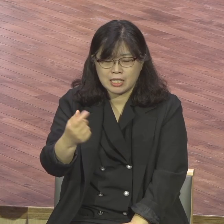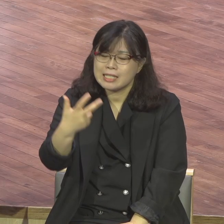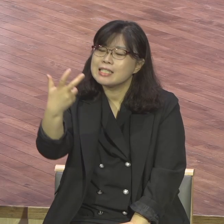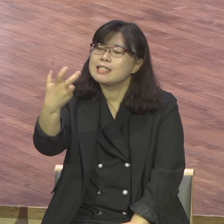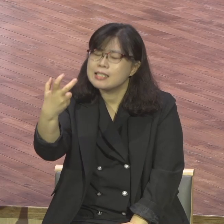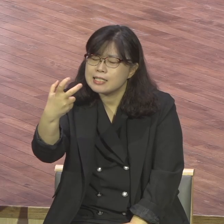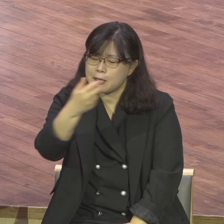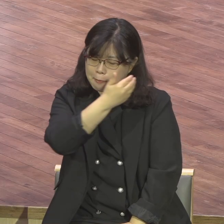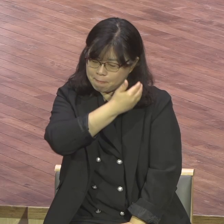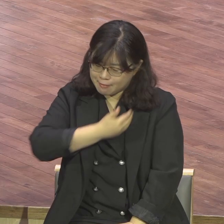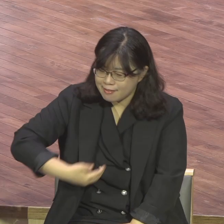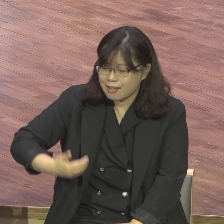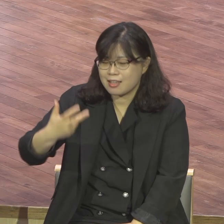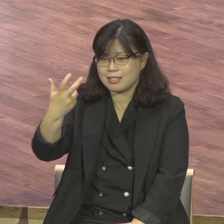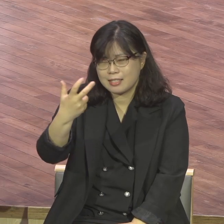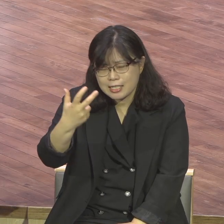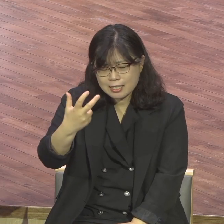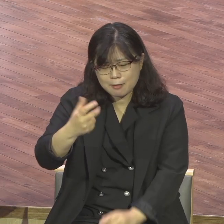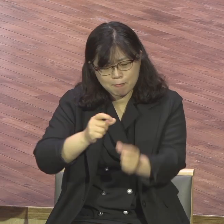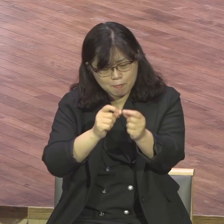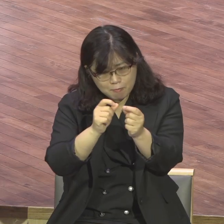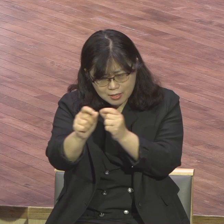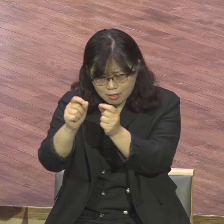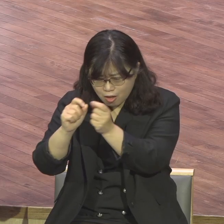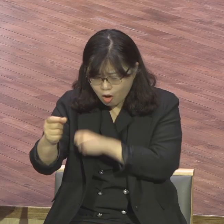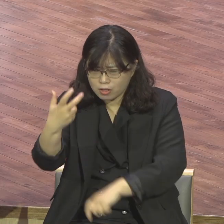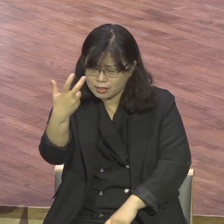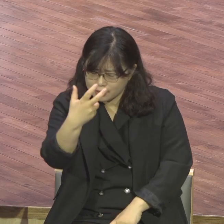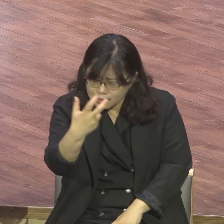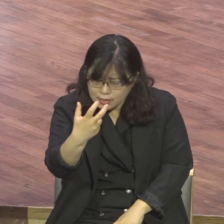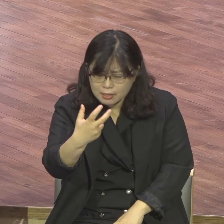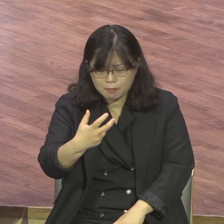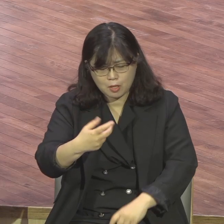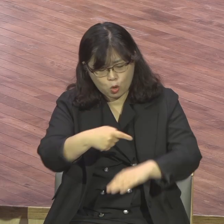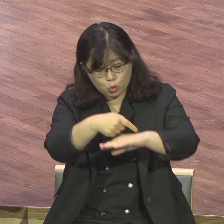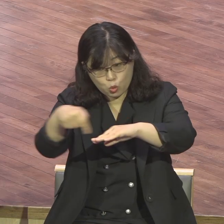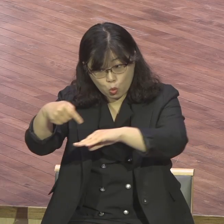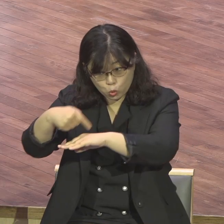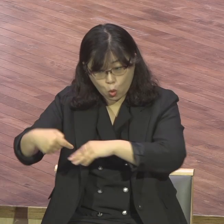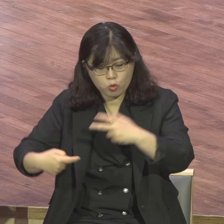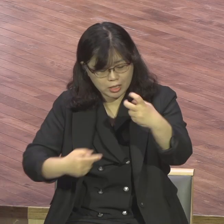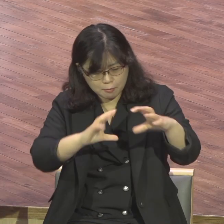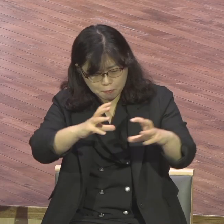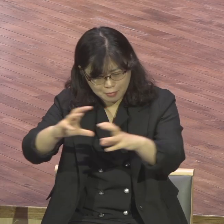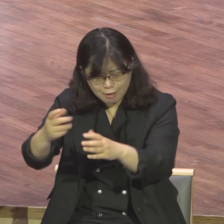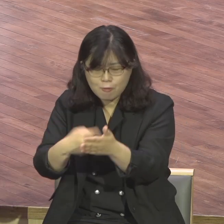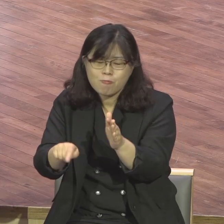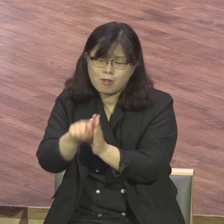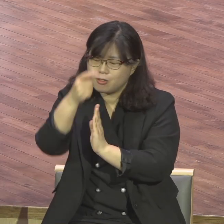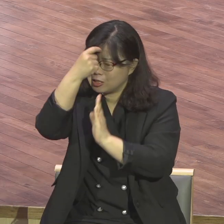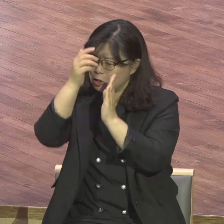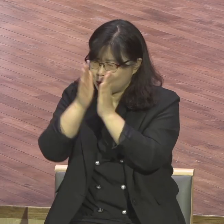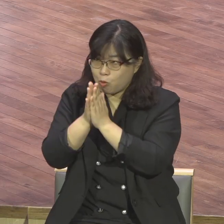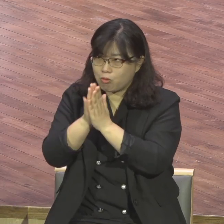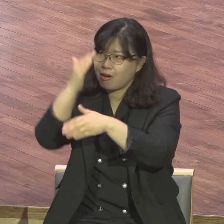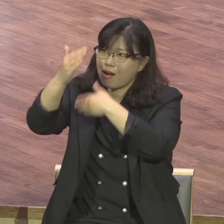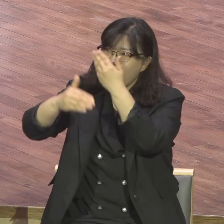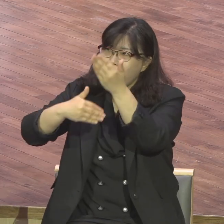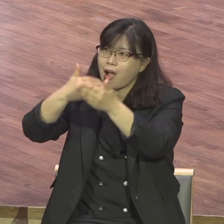70제자 70종족 70지역 70나라 하나님 앞에 이 방향을 맞춰야 돼요 그래야